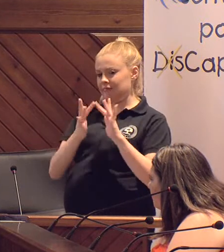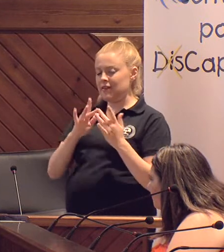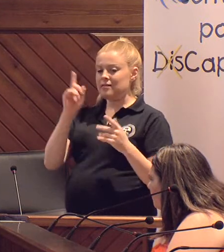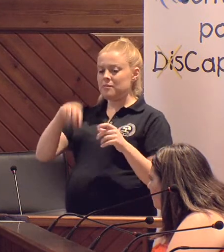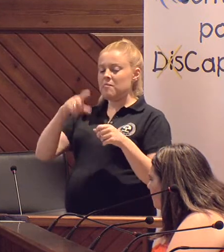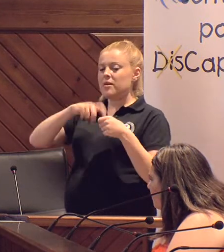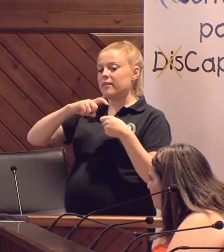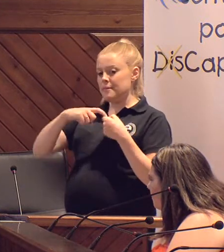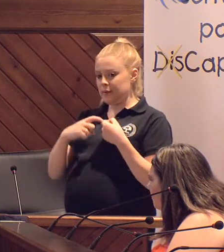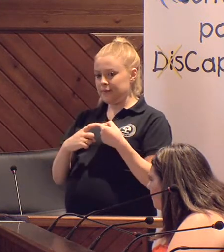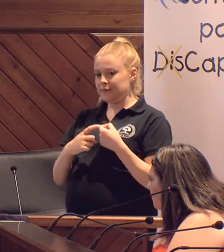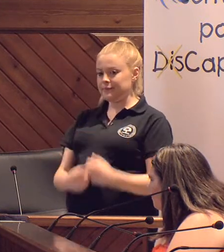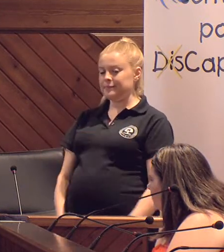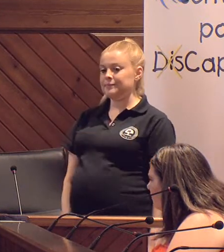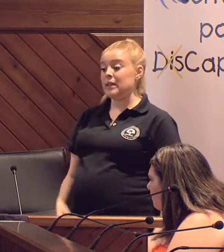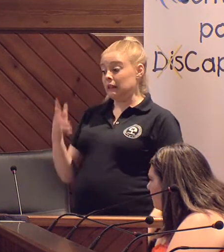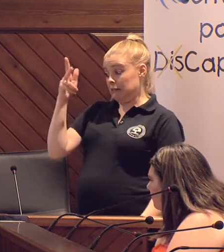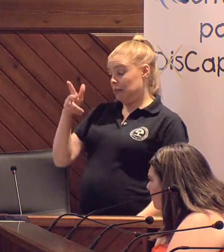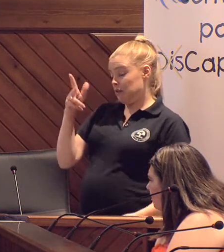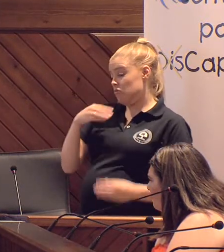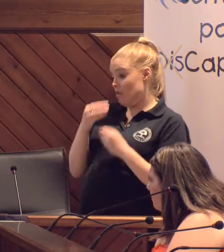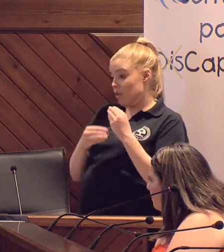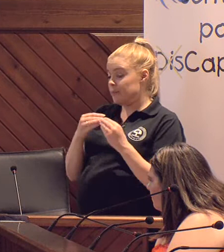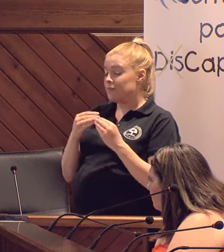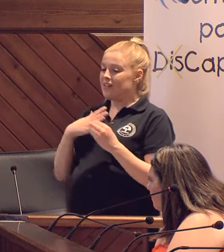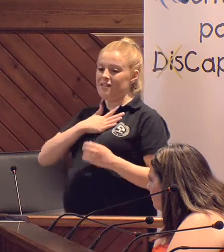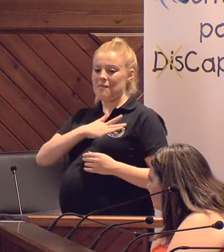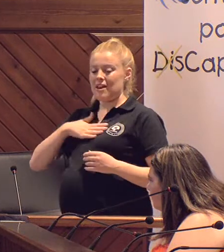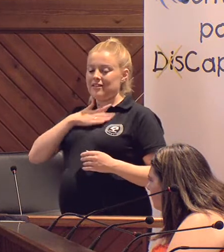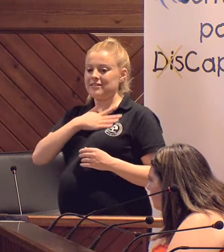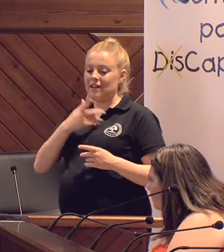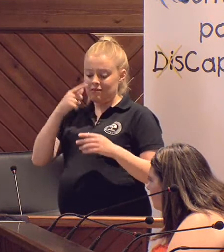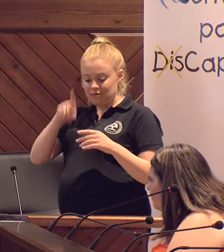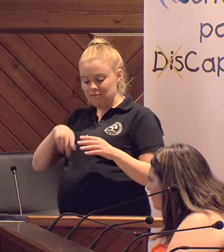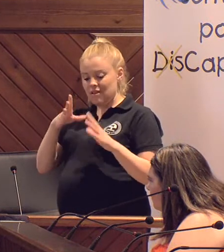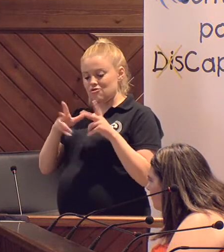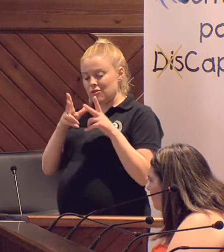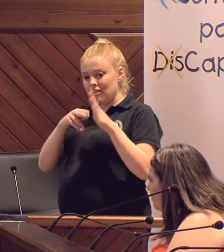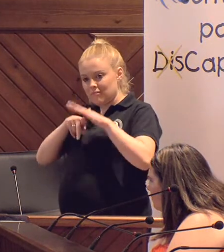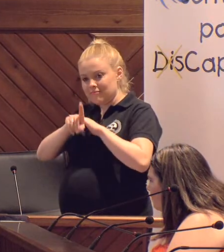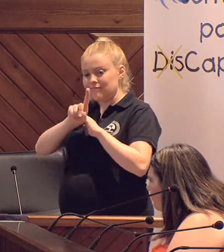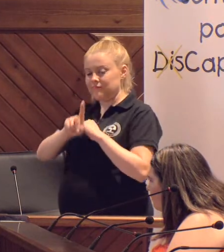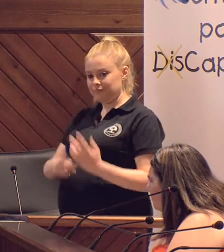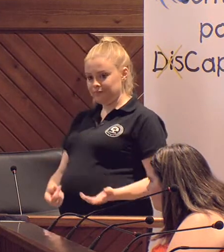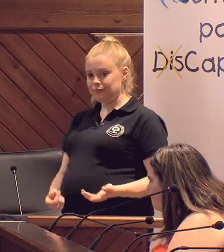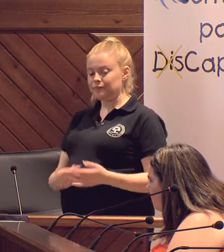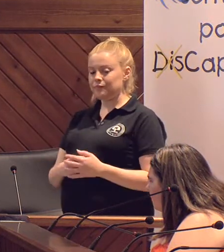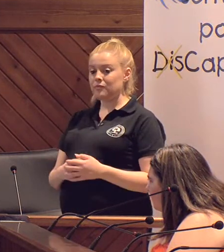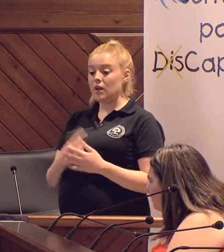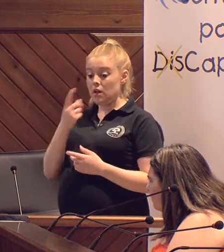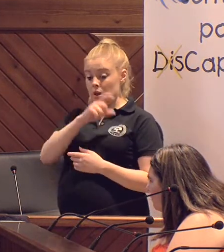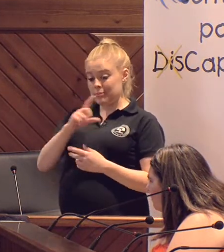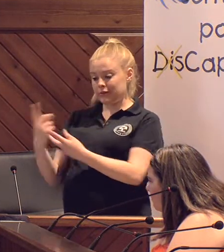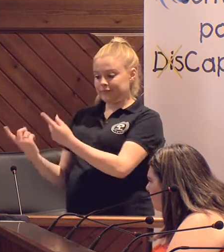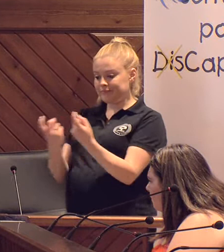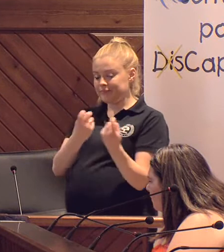participar. El ejercicio de este derecho indica el bienestar y el desarrollo de una sociedad. Las necesidades de todas las